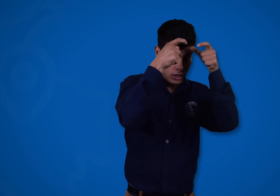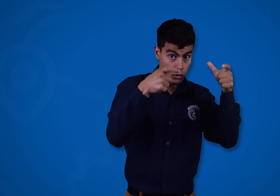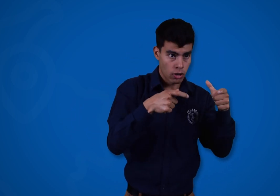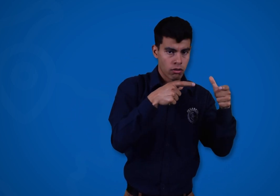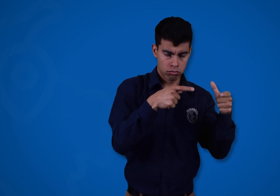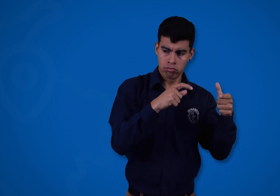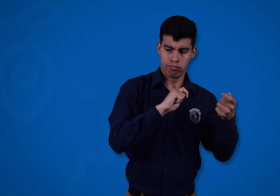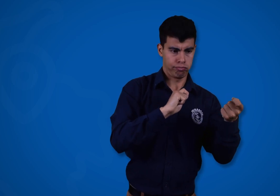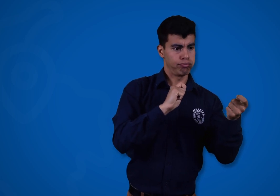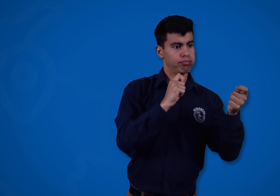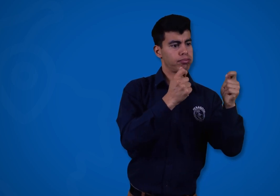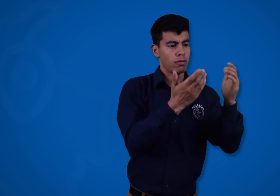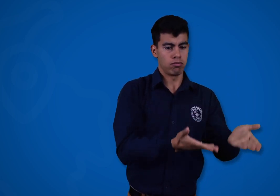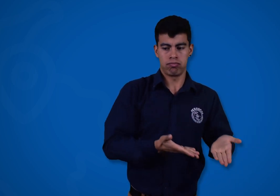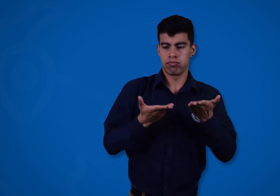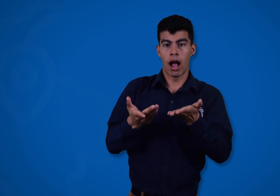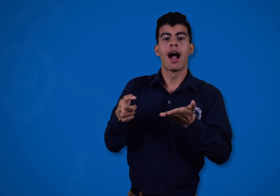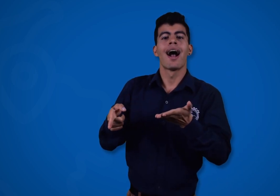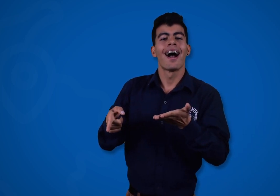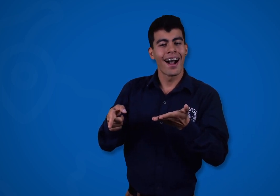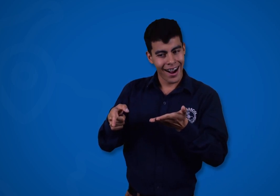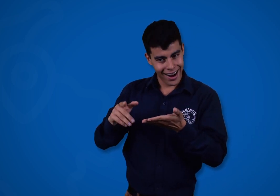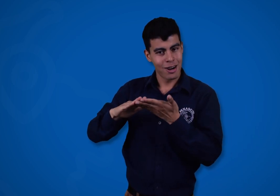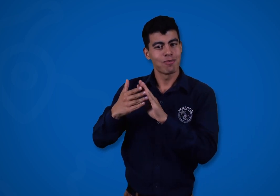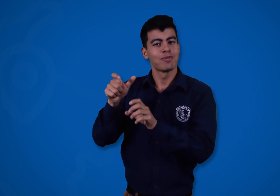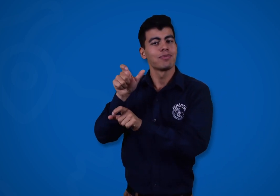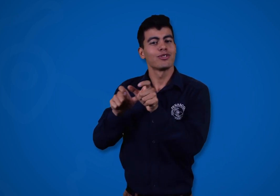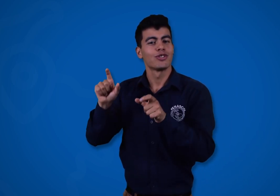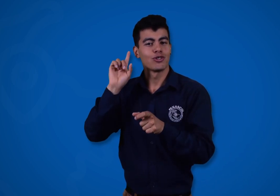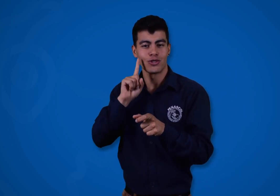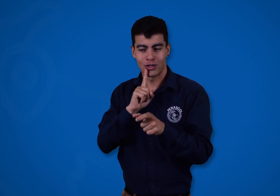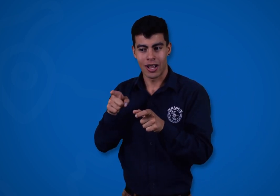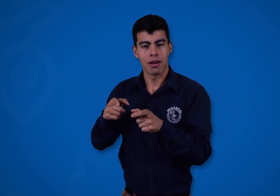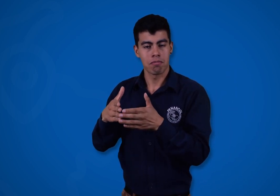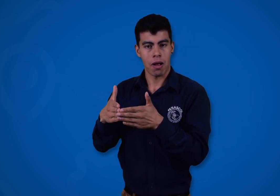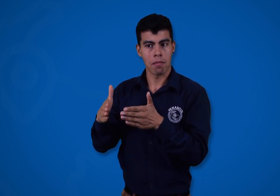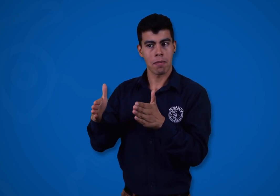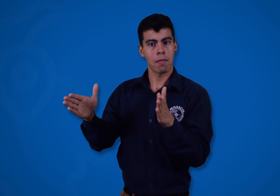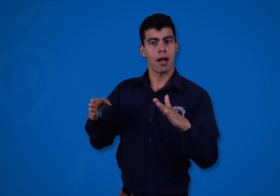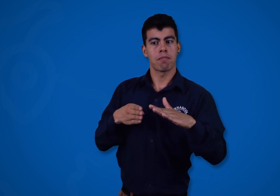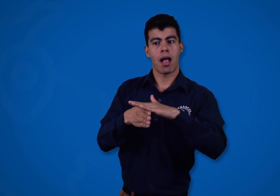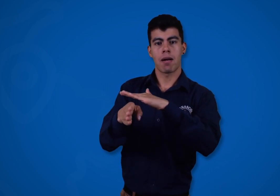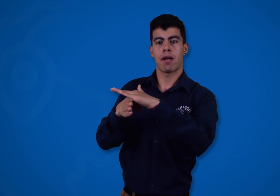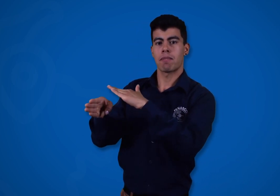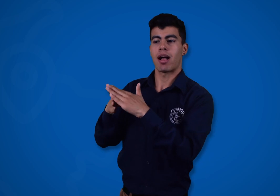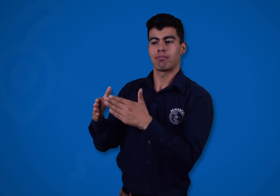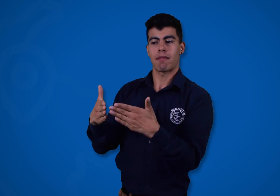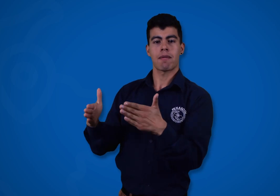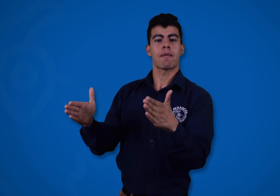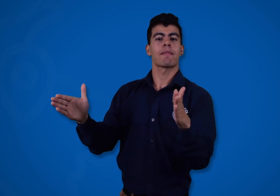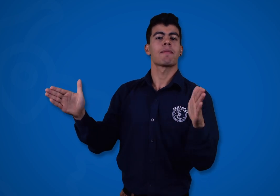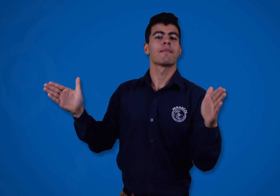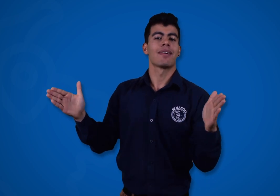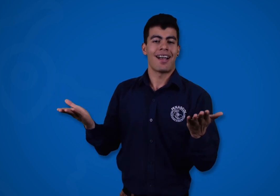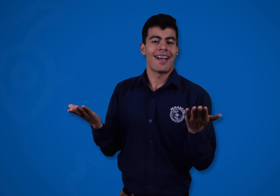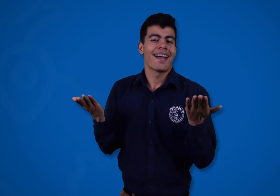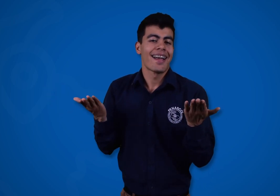participación, involucrándose en los espacios mencionados, generará un cambio en el Estado, dando como resultado apertura para la